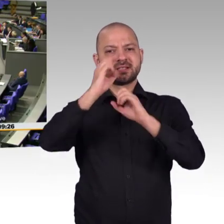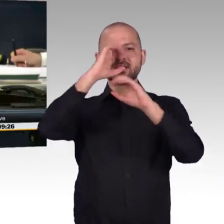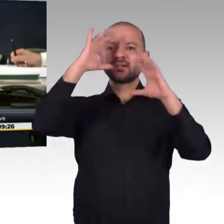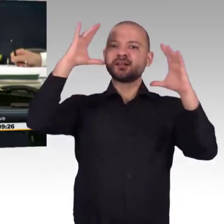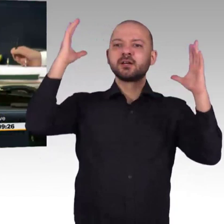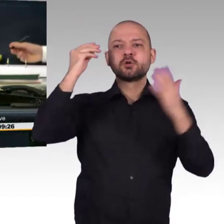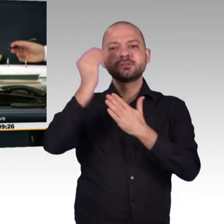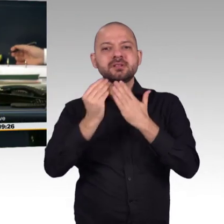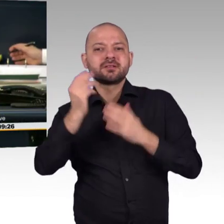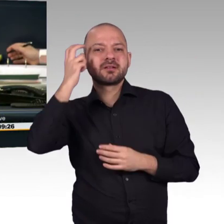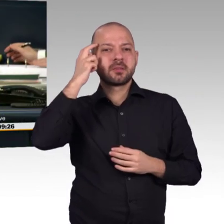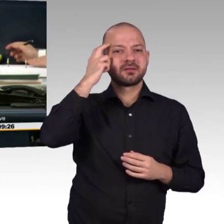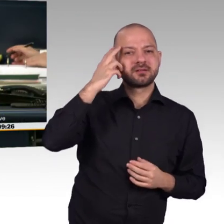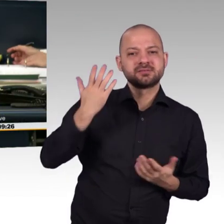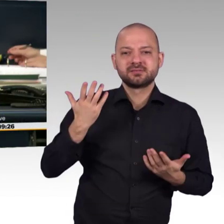Danke, Domscheidberg. Die Linke ist die nächste Rednerin.